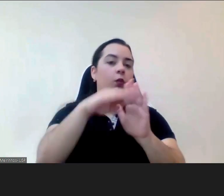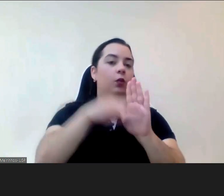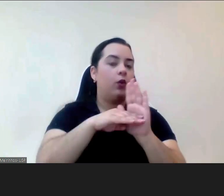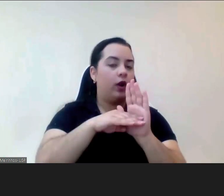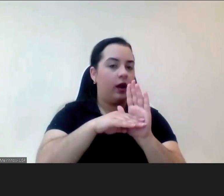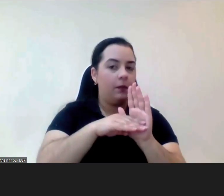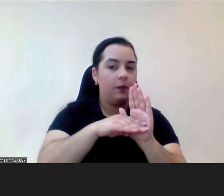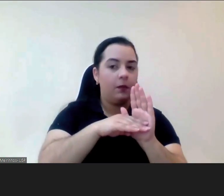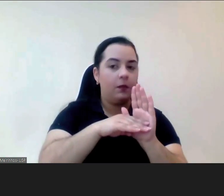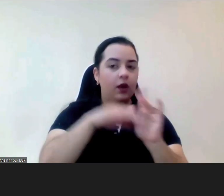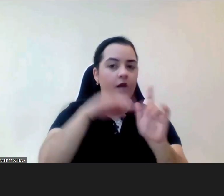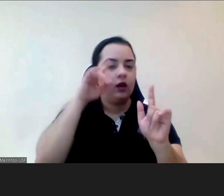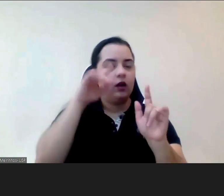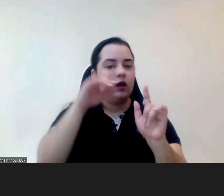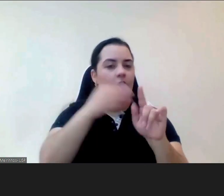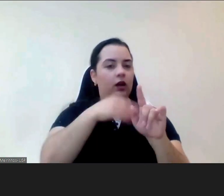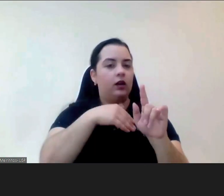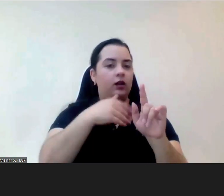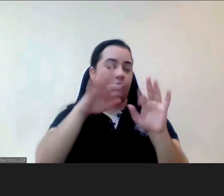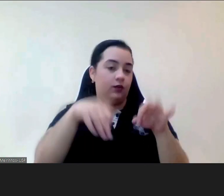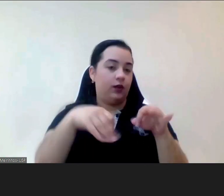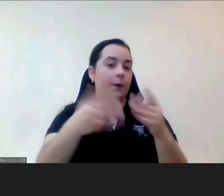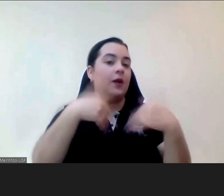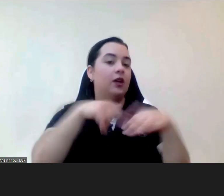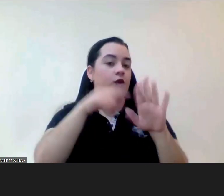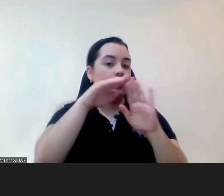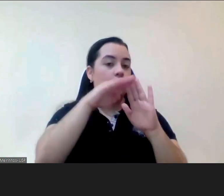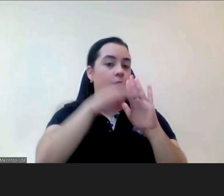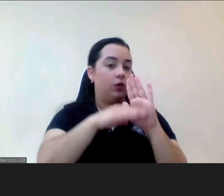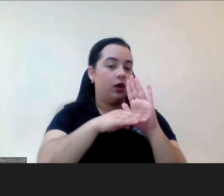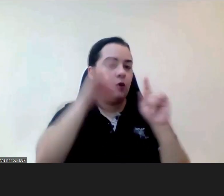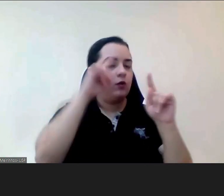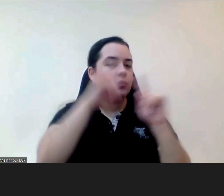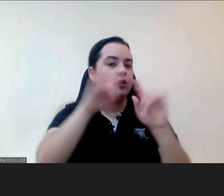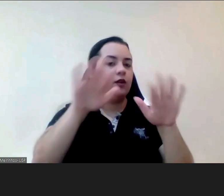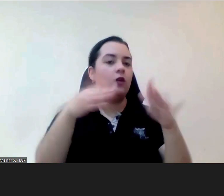procurar aquelas crianças que abandonaram a escola porque muitas vezes